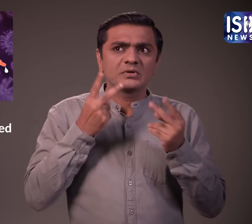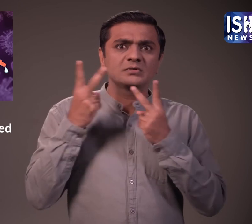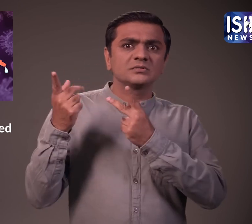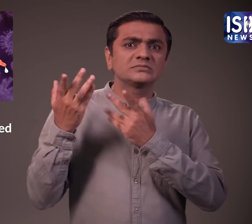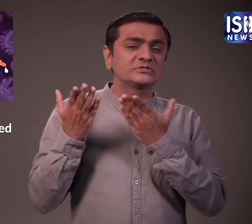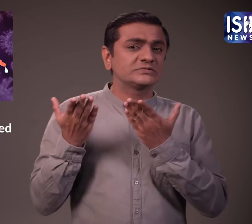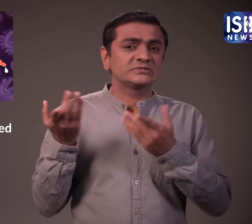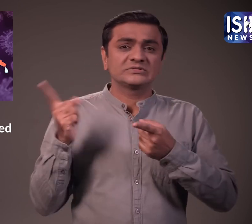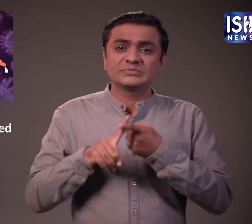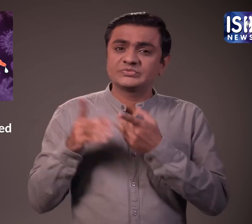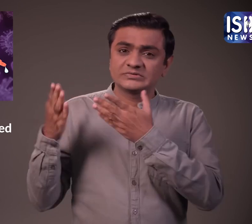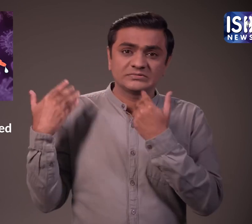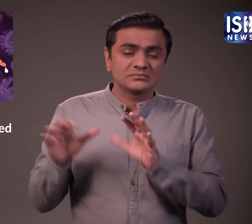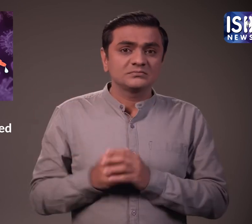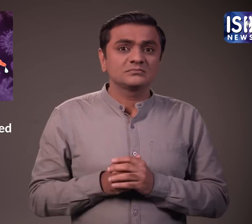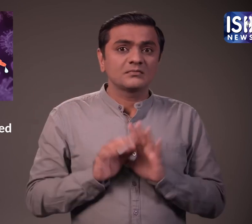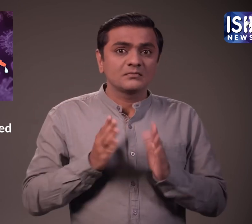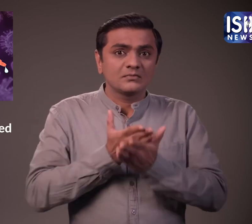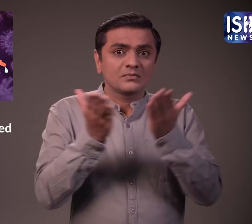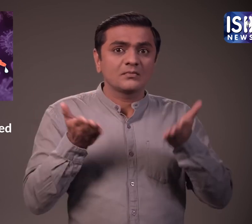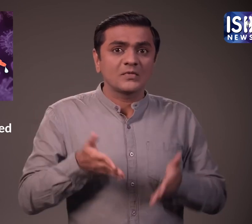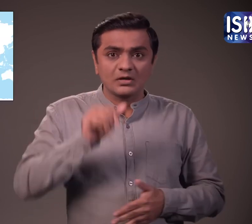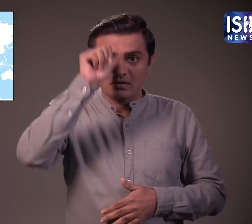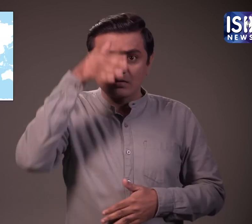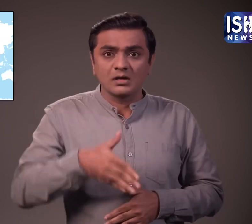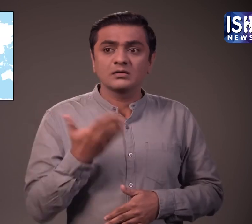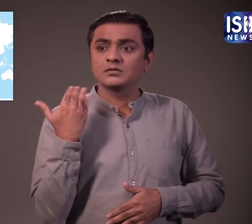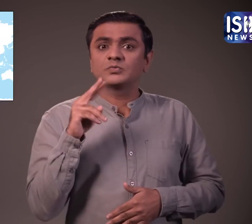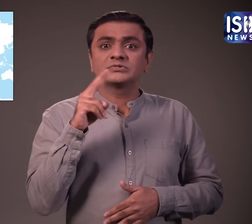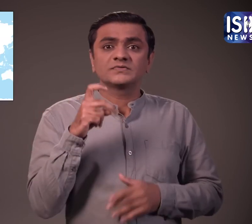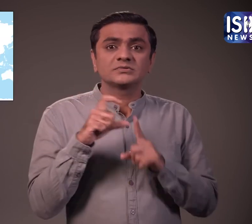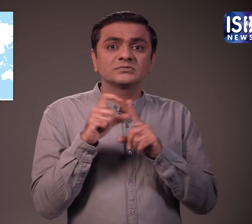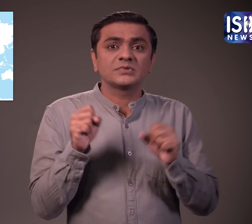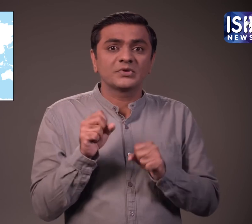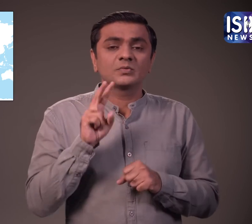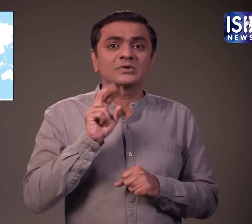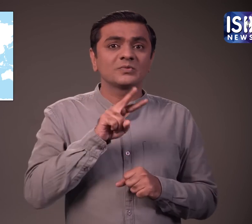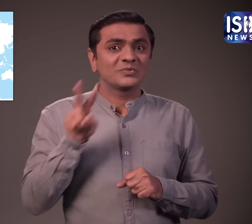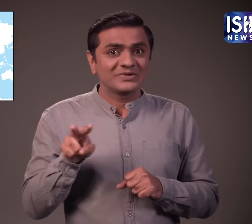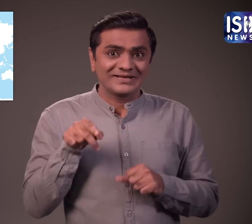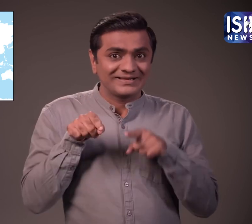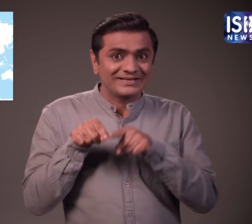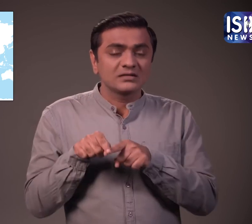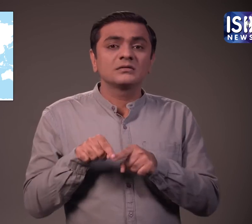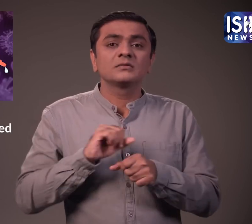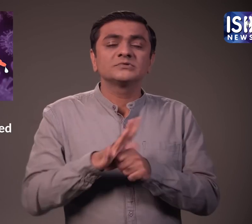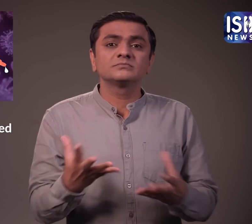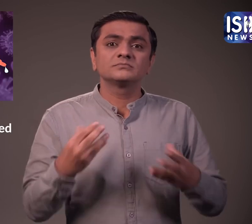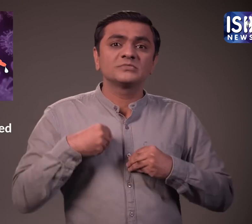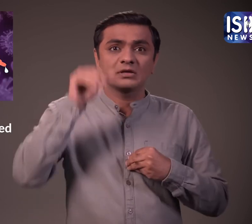रोजाना संक्रमित हो रहे है इस बीच 27 दिसेंबर 2022 को भारत ने